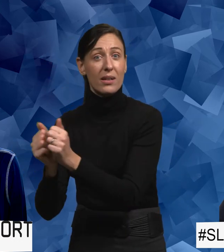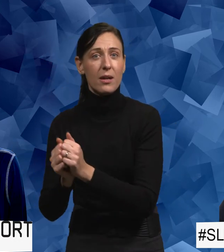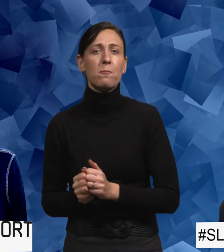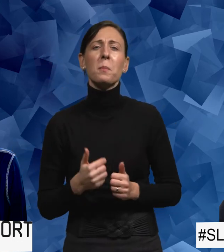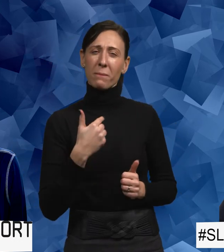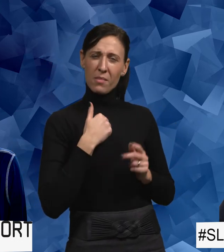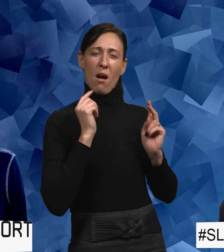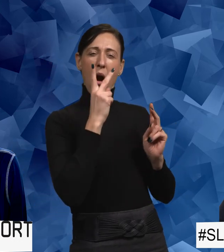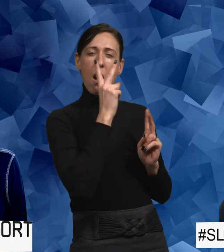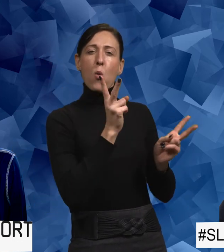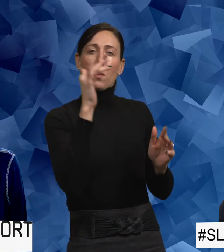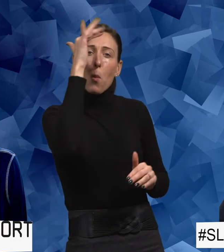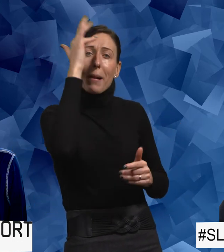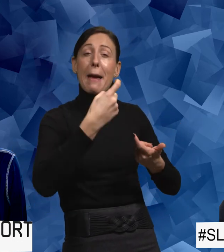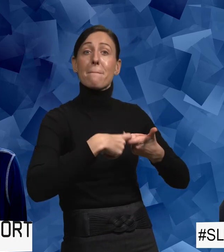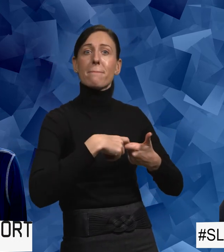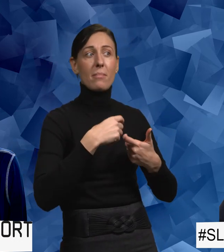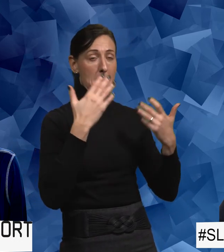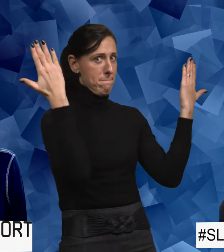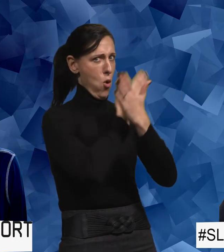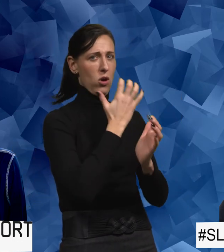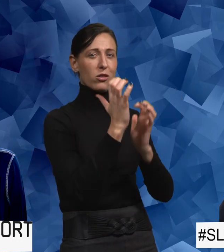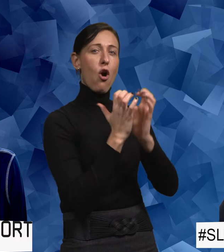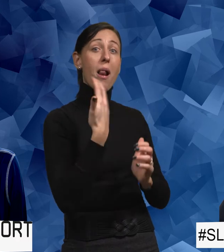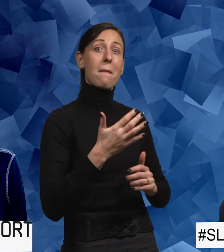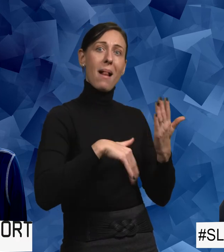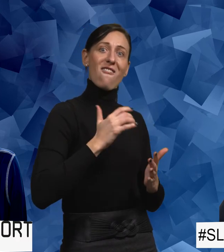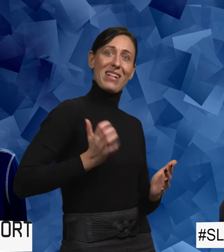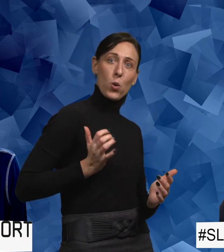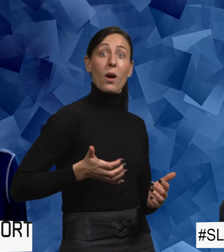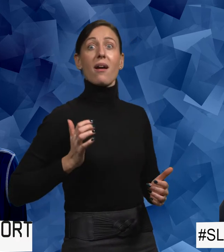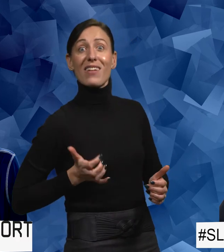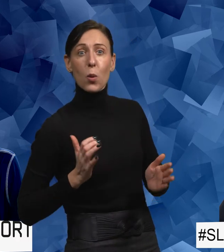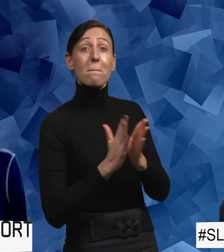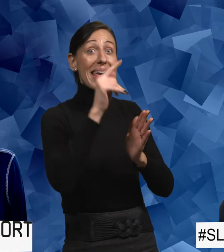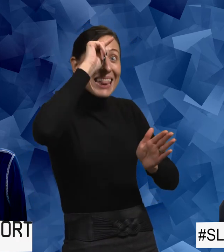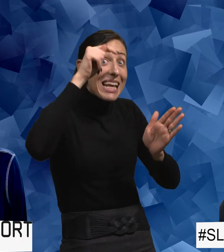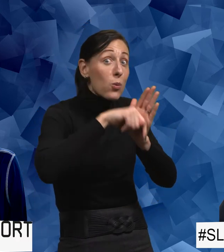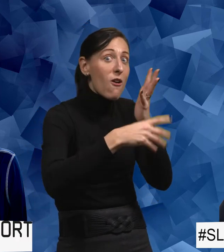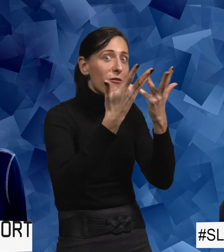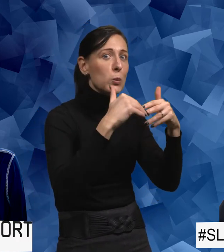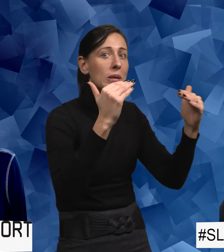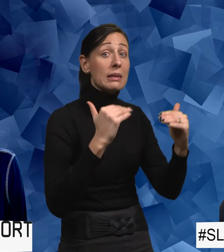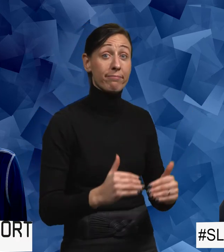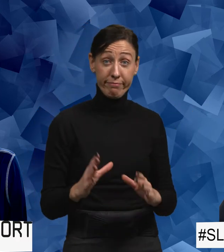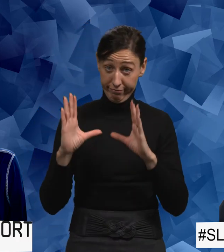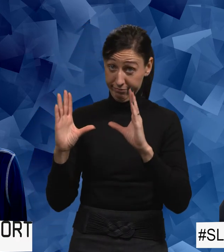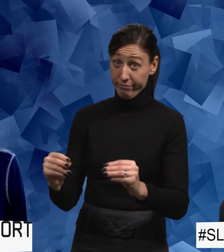har ju också ett problem med ett stort mörkertal bland flickor och kvinnor med intellektuell funktionsnedsättning. Jag kan säga så här att jag har